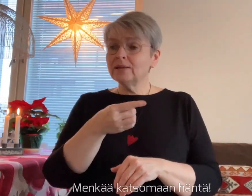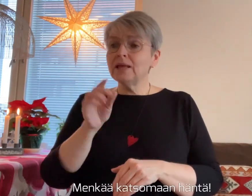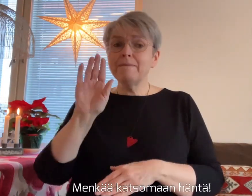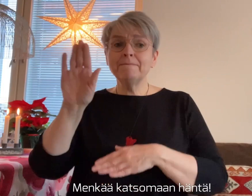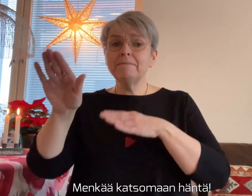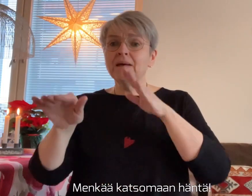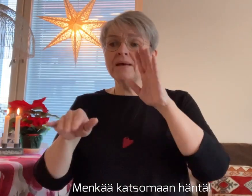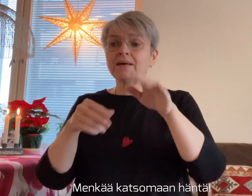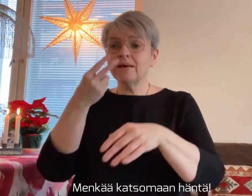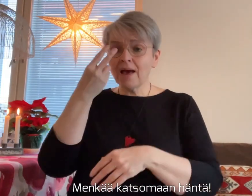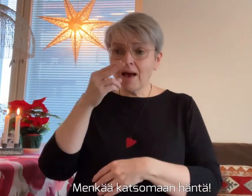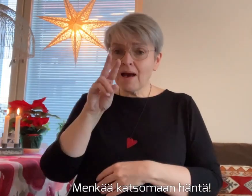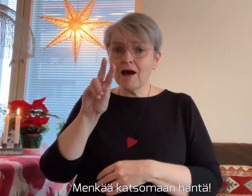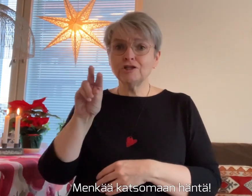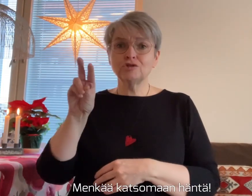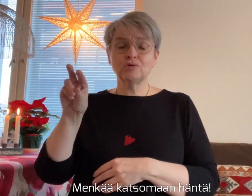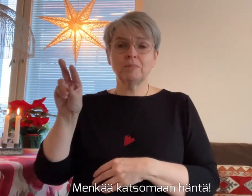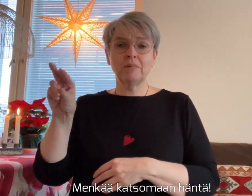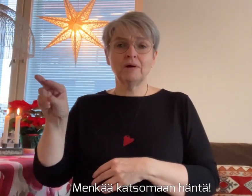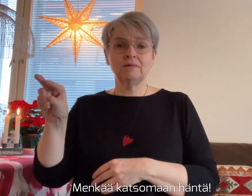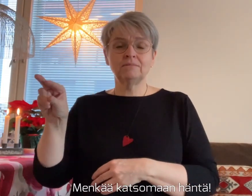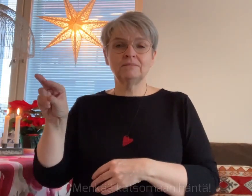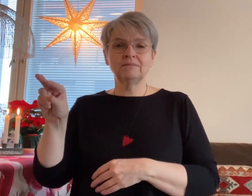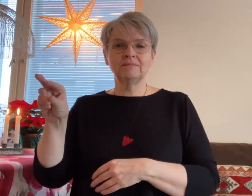syntynyt. Menkää katsomaan häntä.